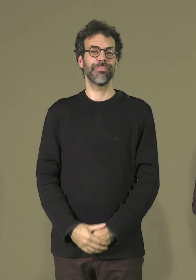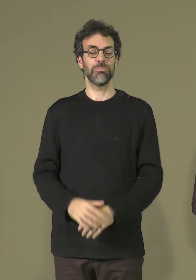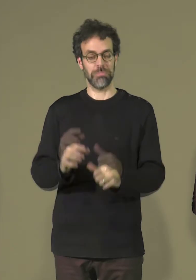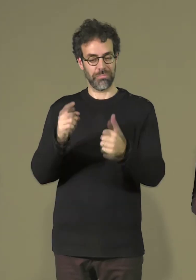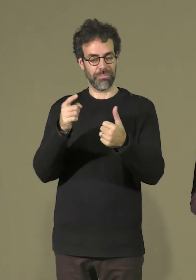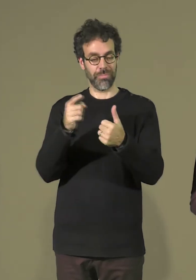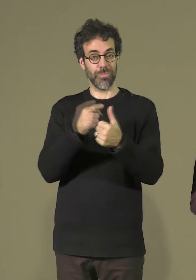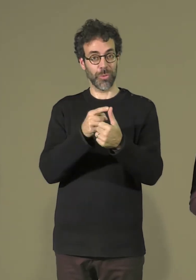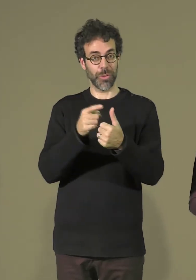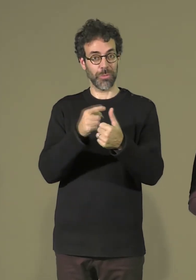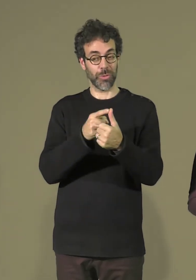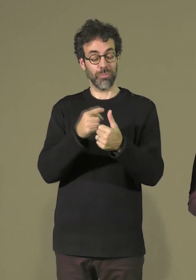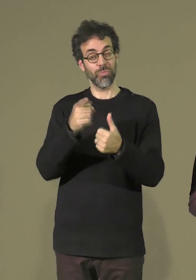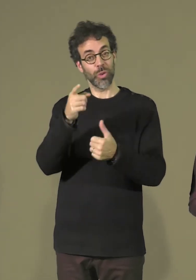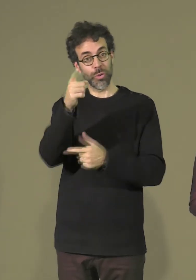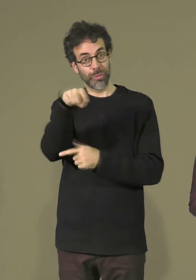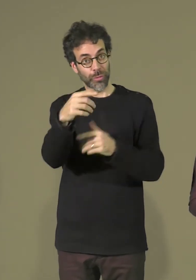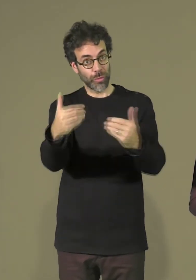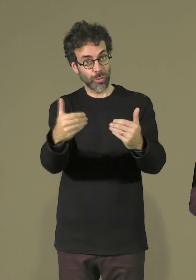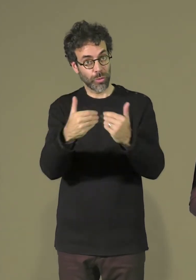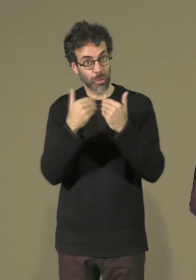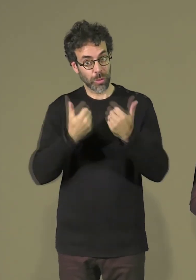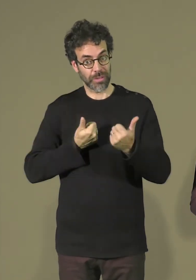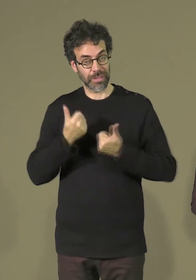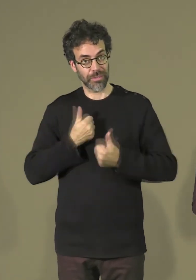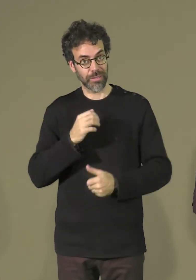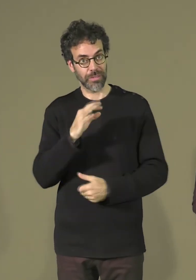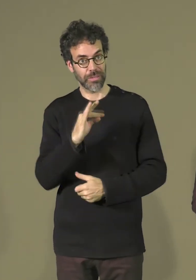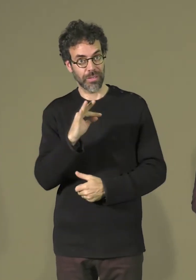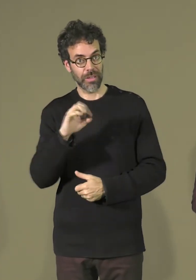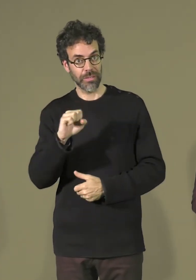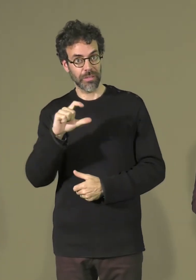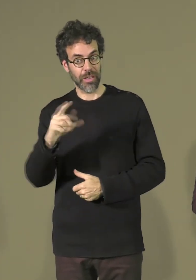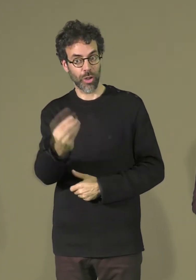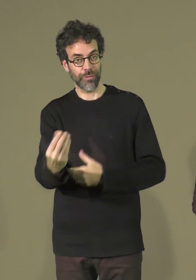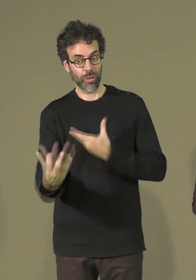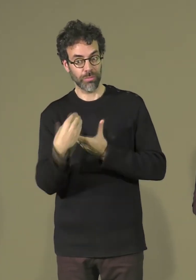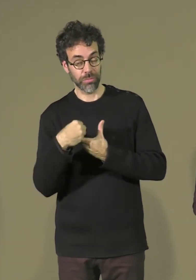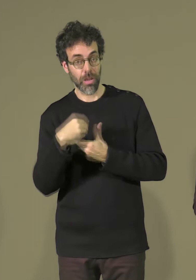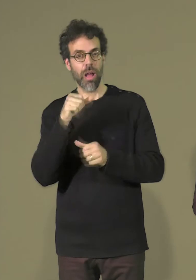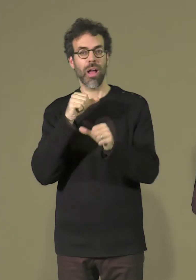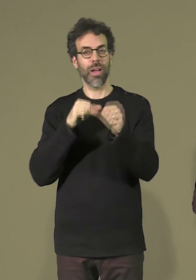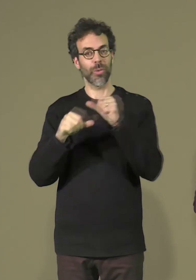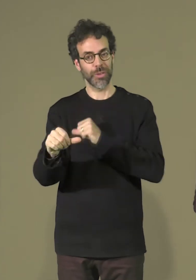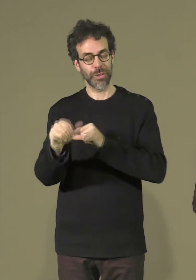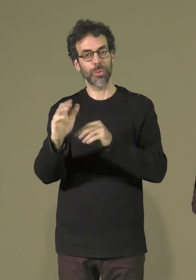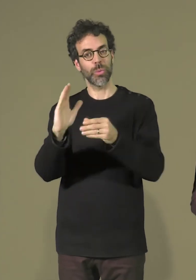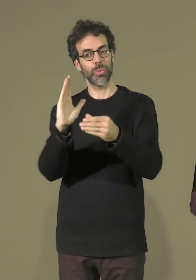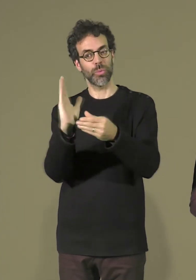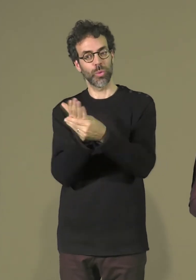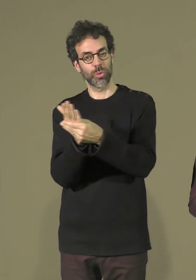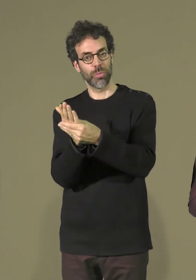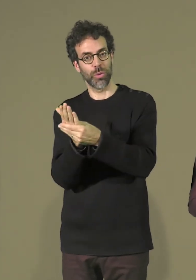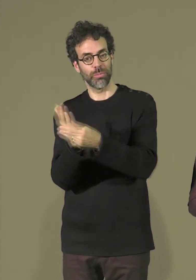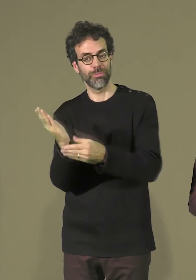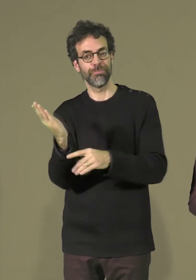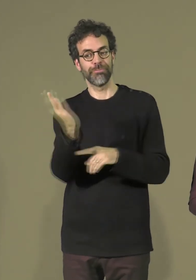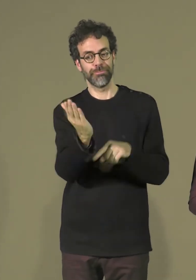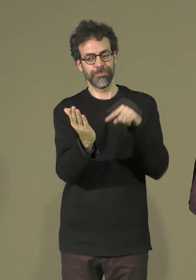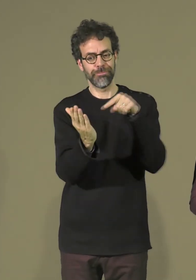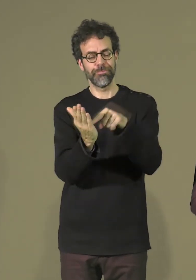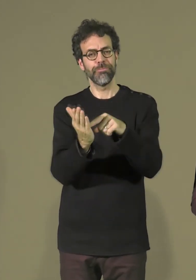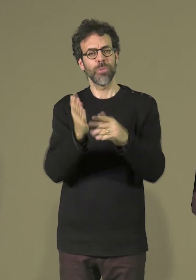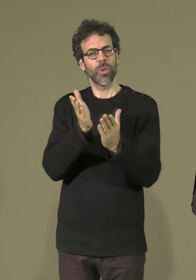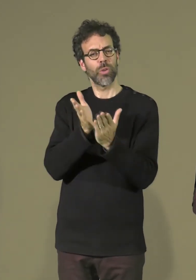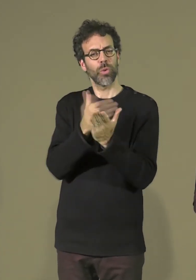Premièrement, pour faire une demande auprès de nos services TSM, votre enfant doit avoir une notification d'orientation CESAD